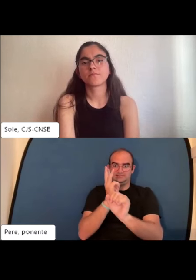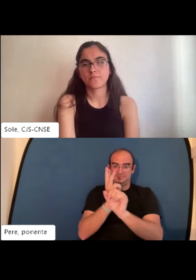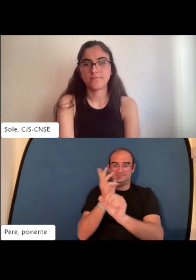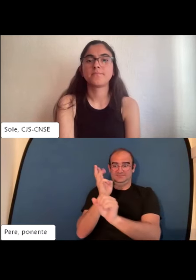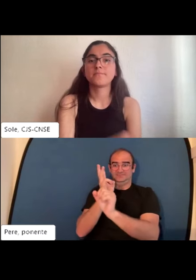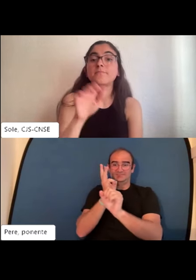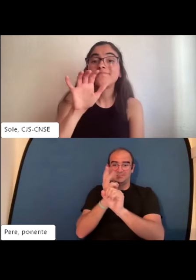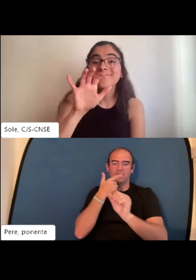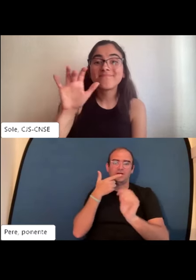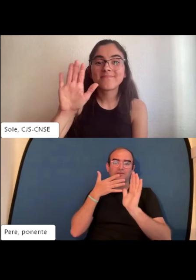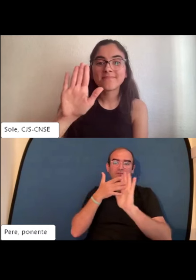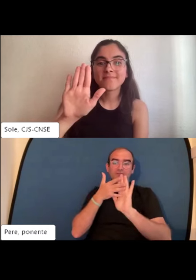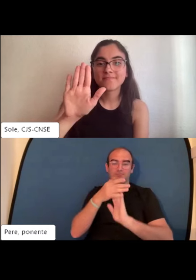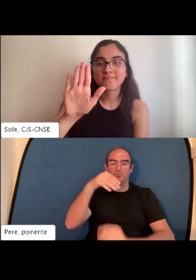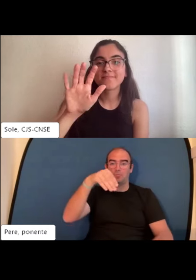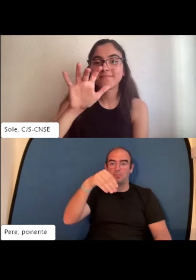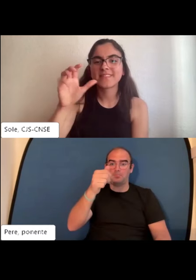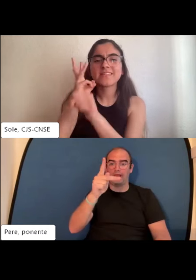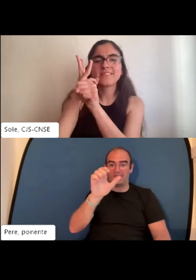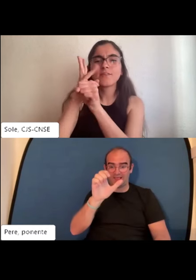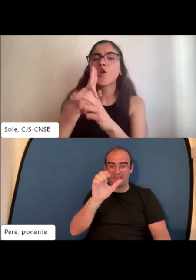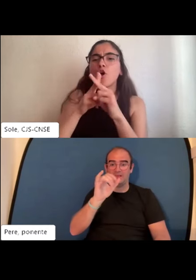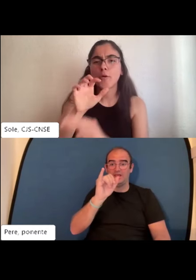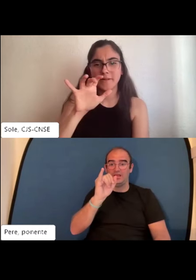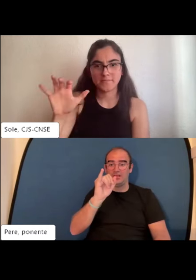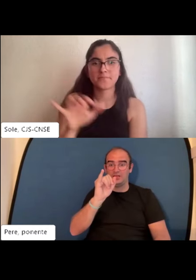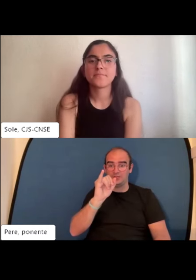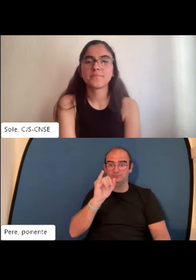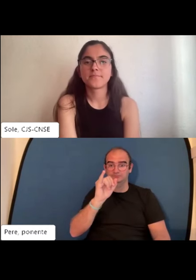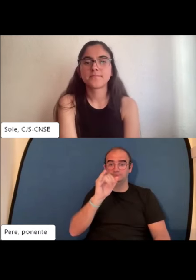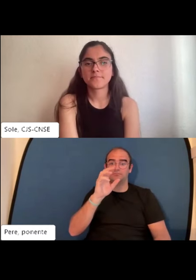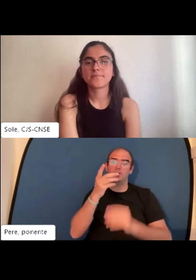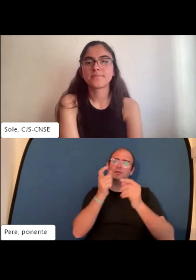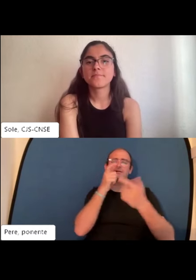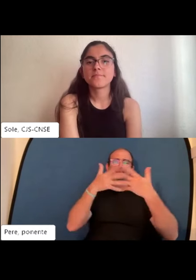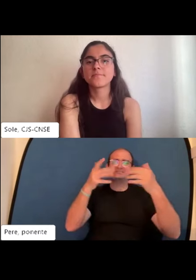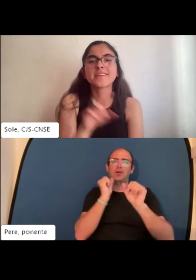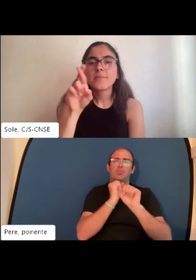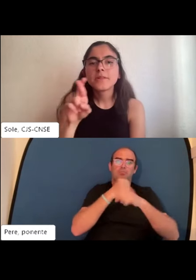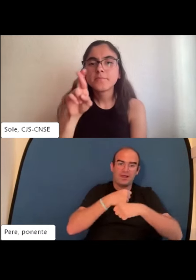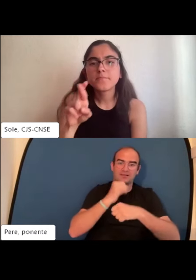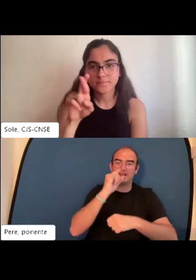gracias a este proyecto que es Make It Work.